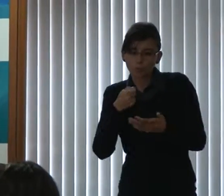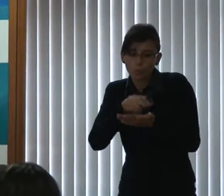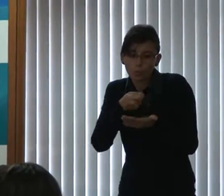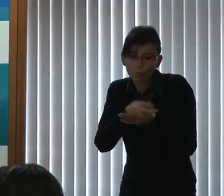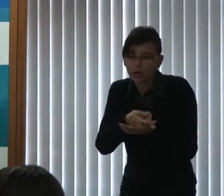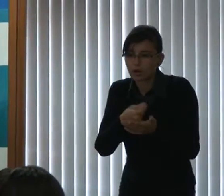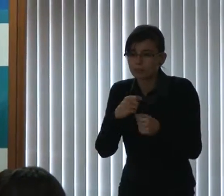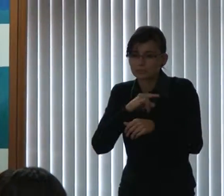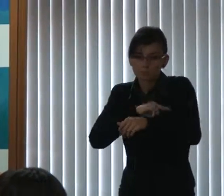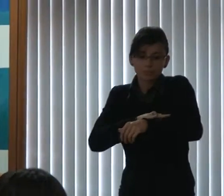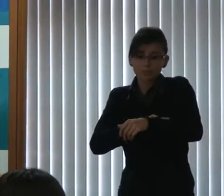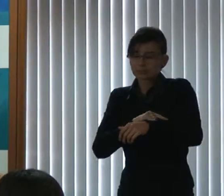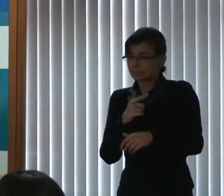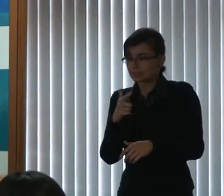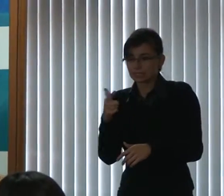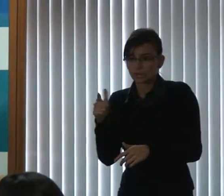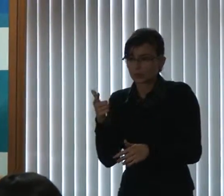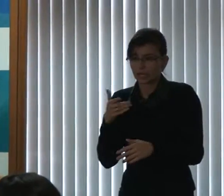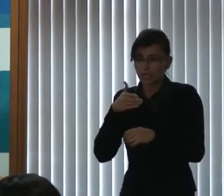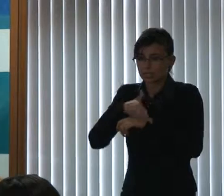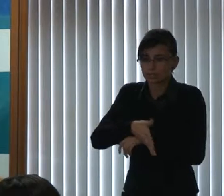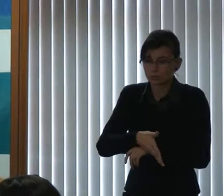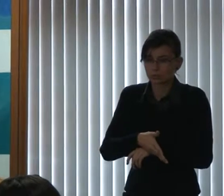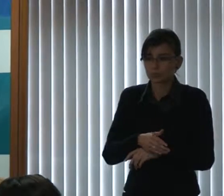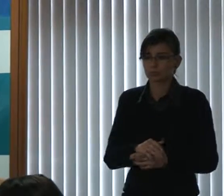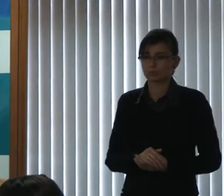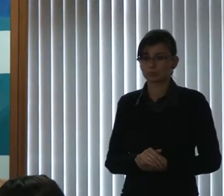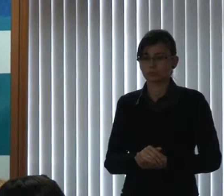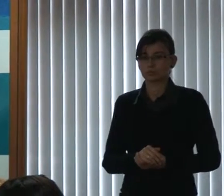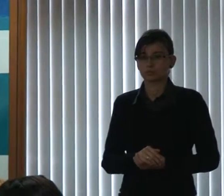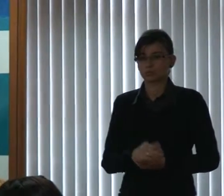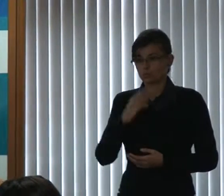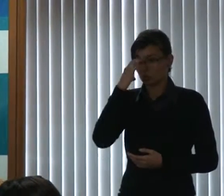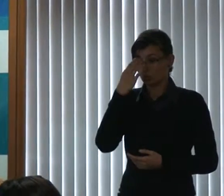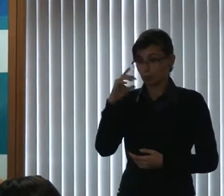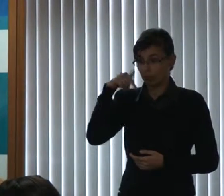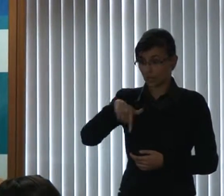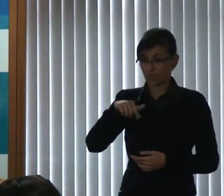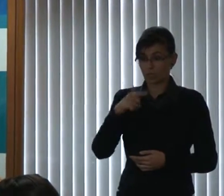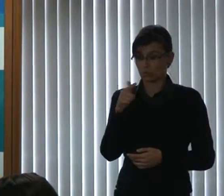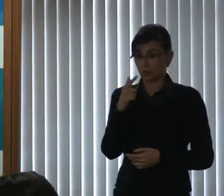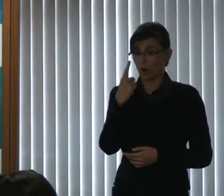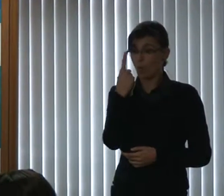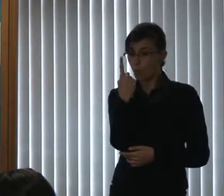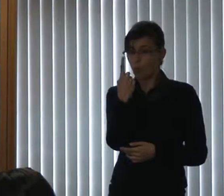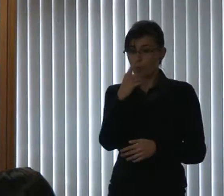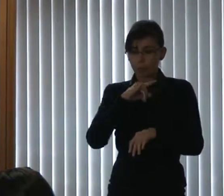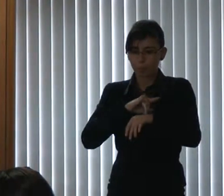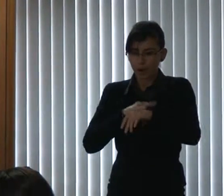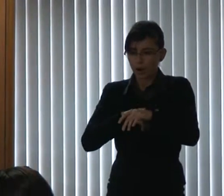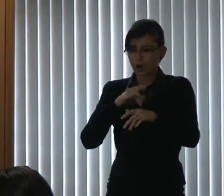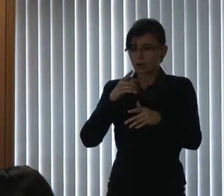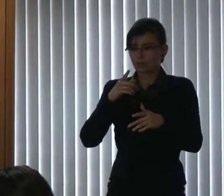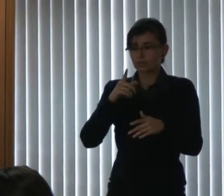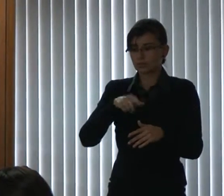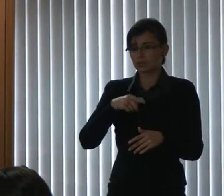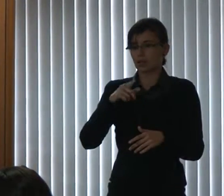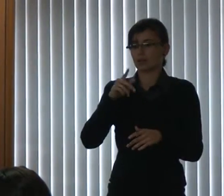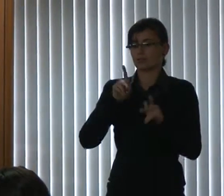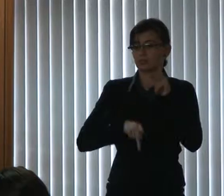usar um banheiro, não pode, não tem. Curitiba não tem um banheiro público com acessibilidade adequada. Então